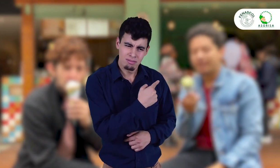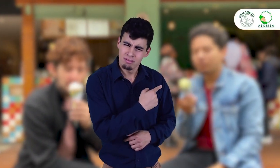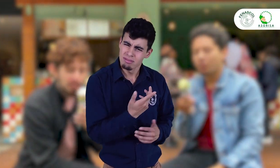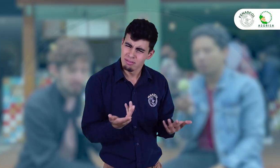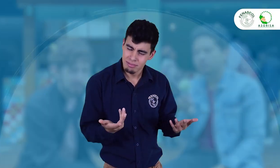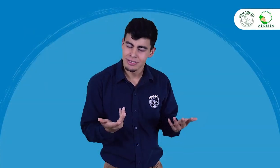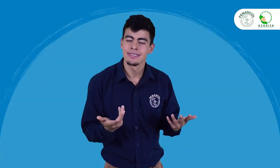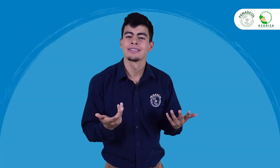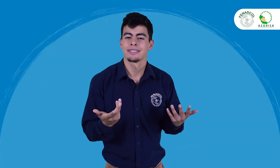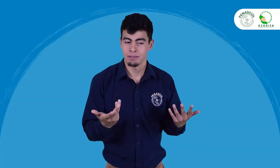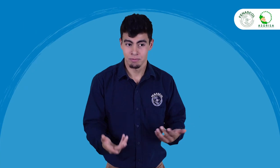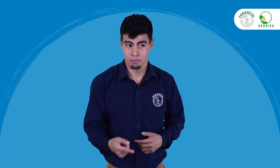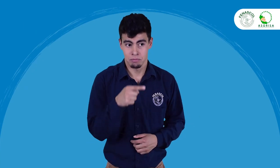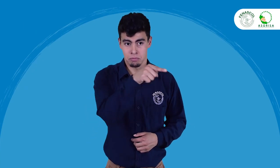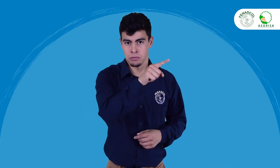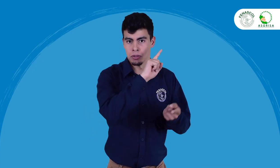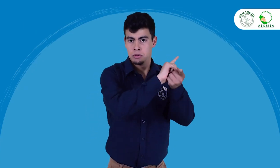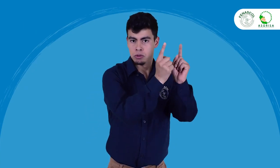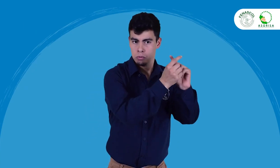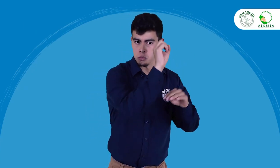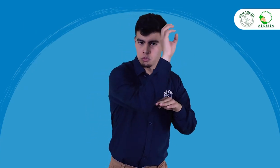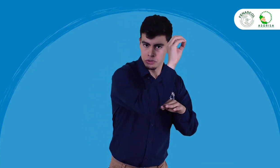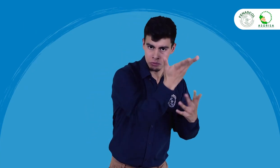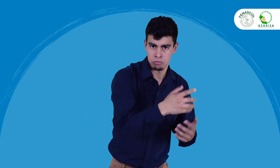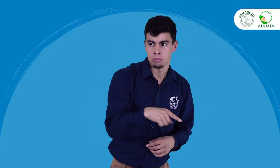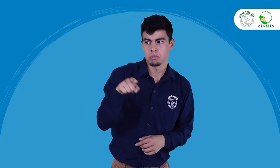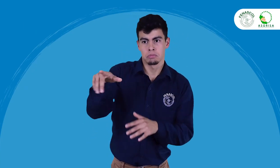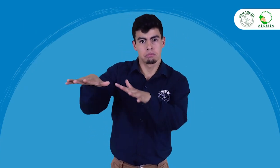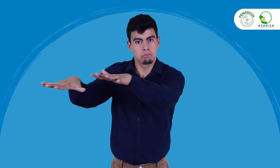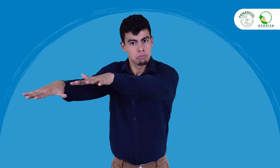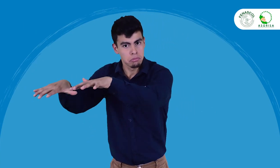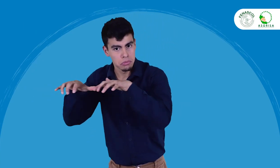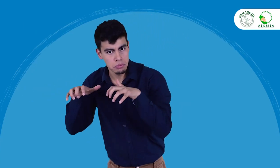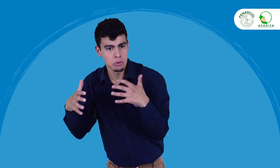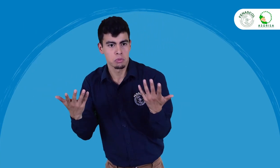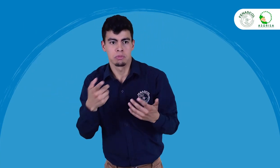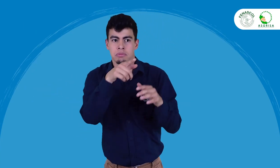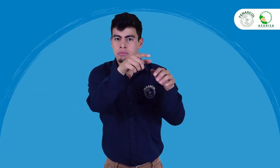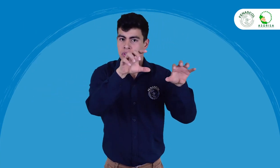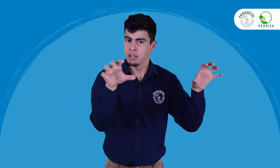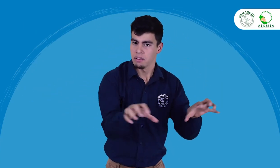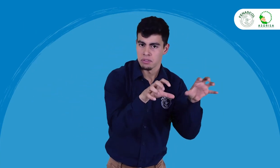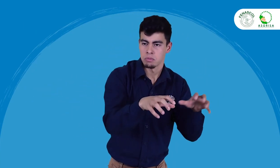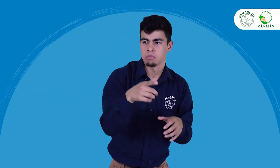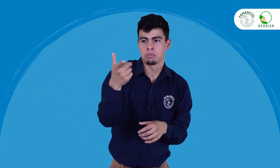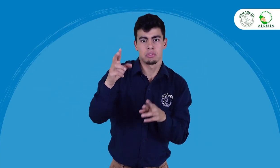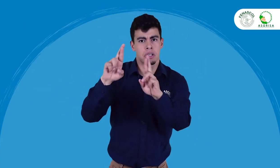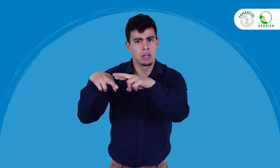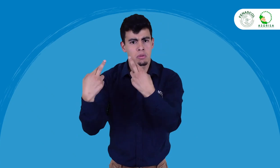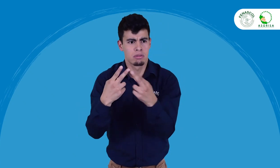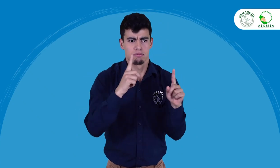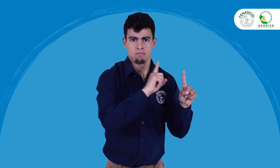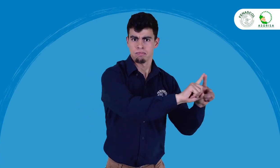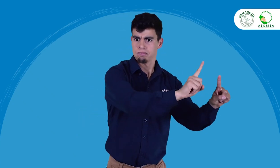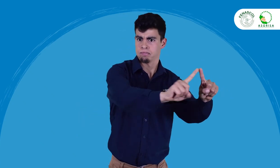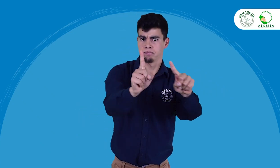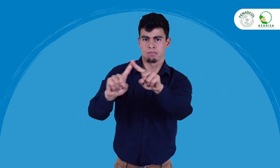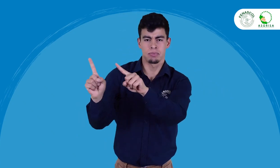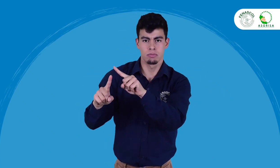diferentes actividades como encuentros, congresos, reuniones y muchos otros más. Entonces, ¿podemos criticar o